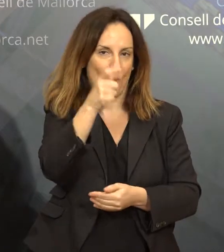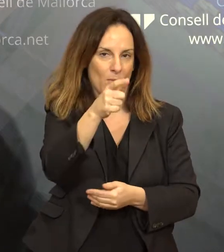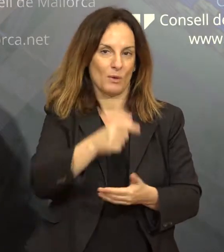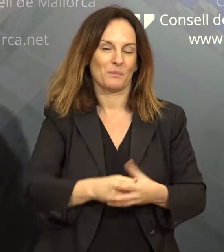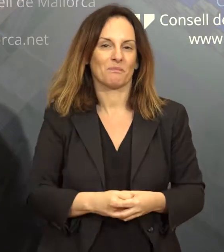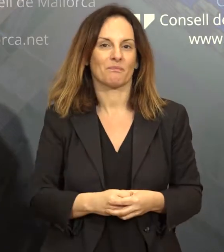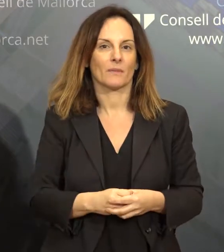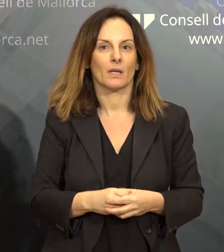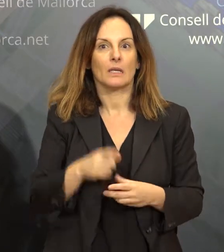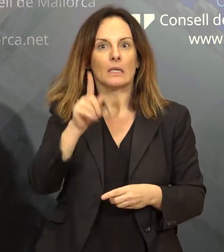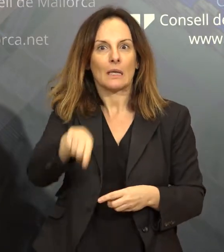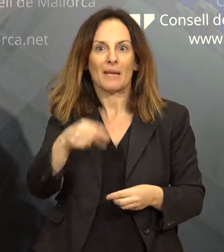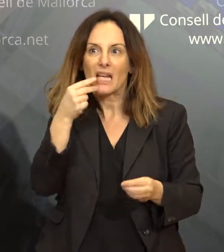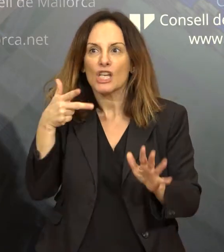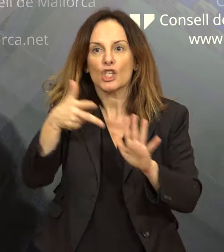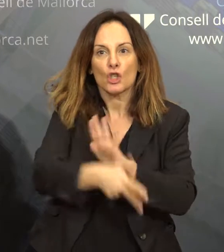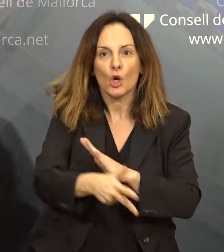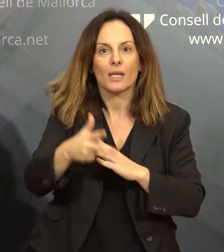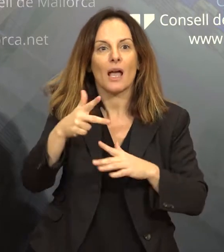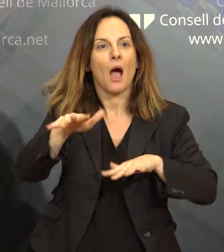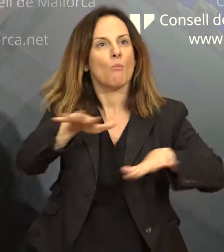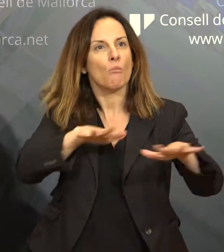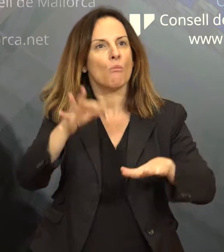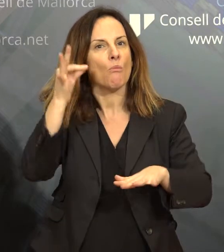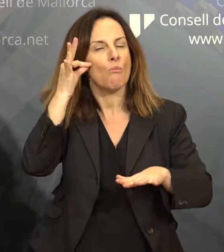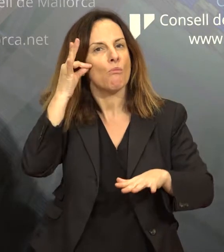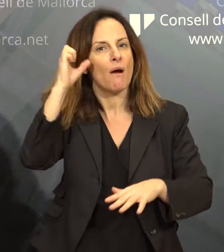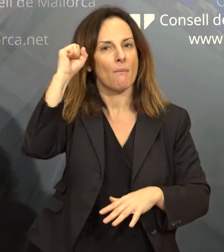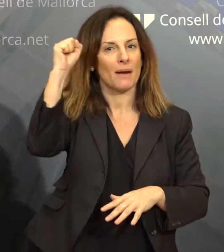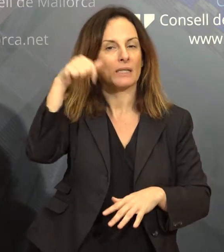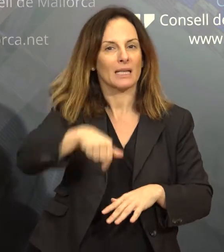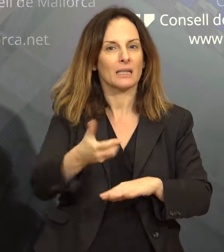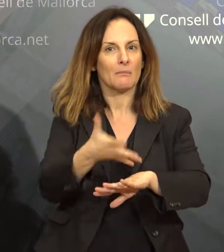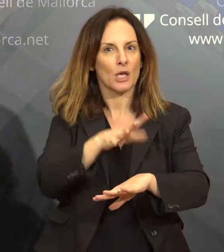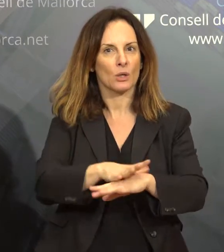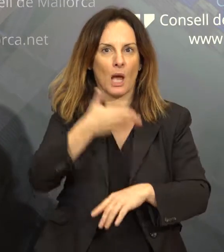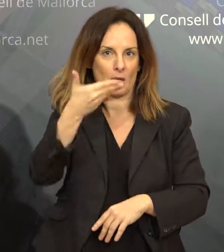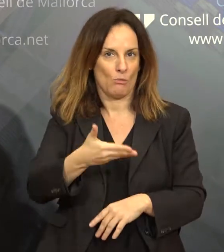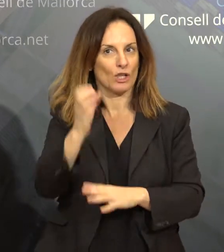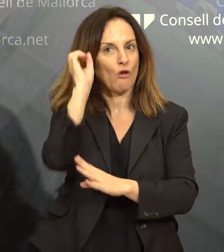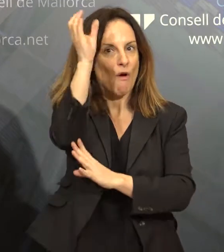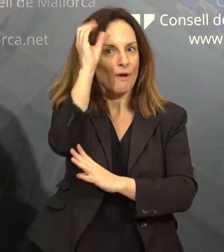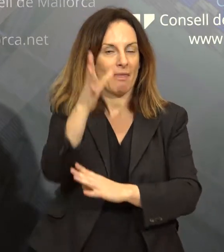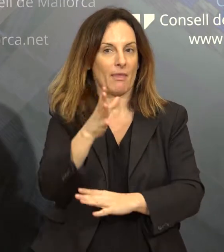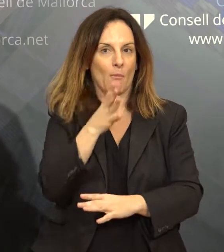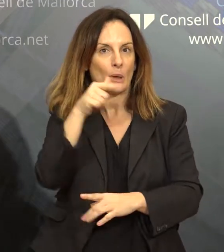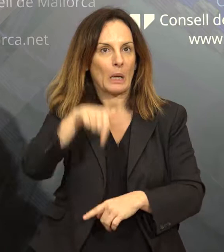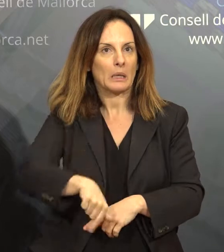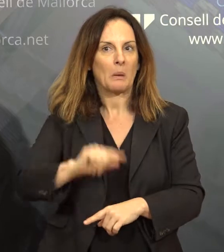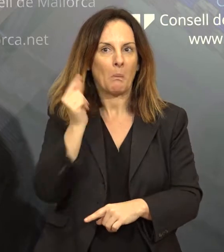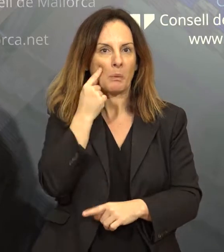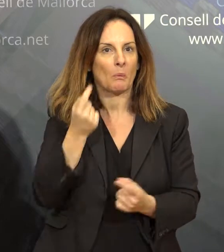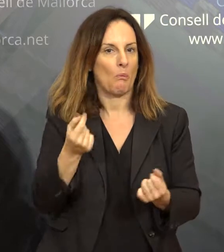importantíssima, perquè tampouco se conoce i una parte de lo que le llama Marcela Lagarde la